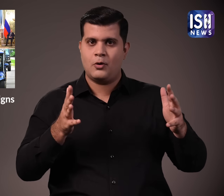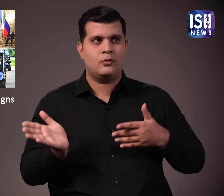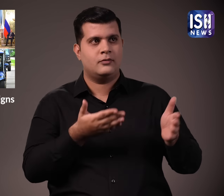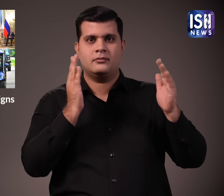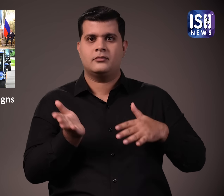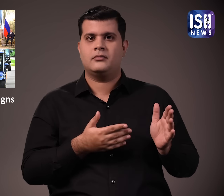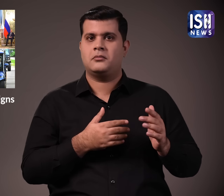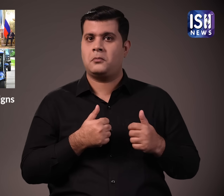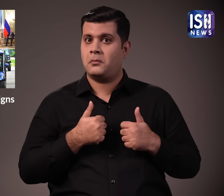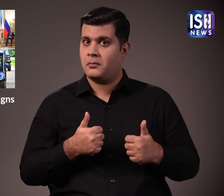जाएंगे बहुत खुब